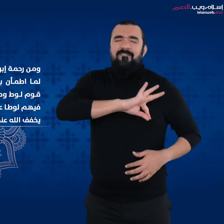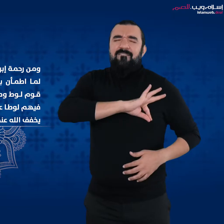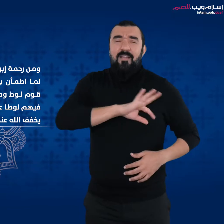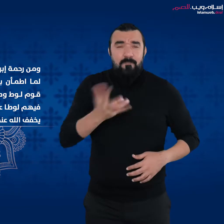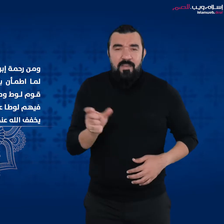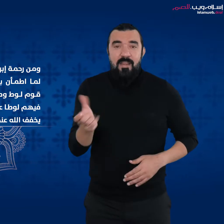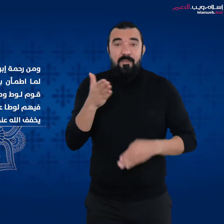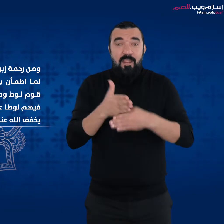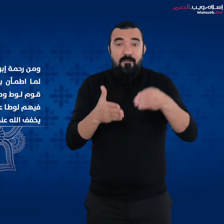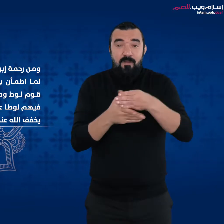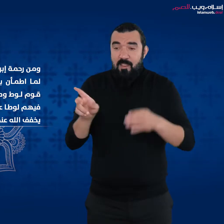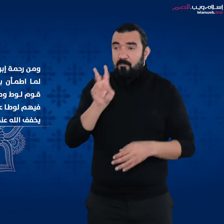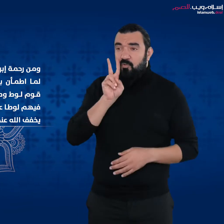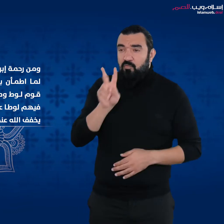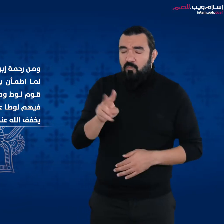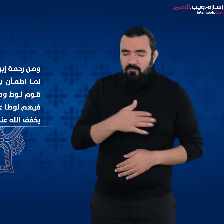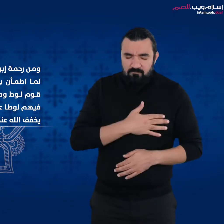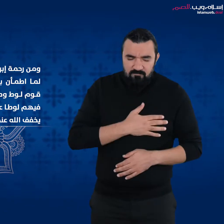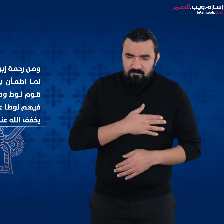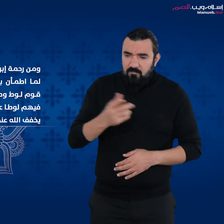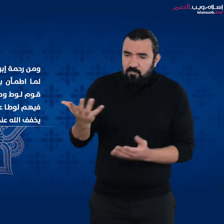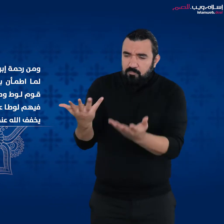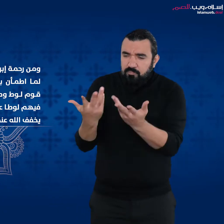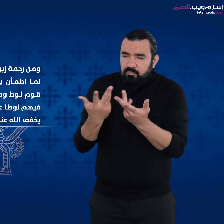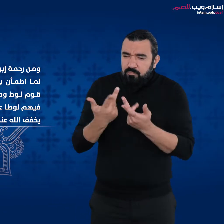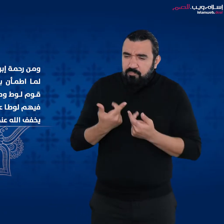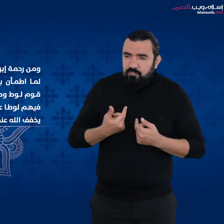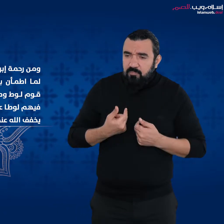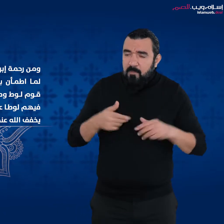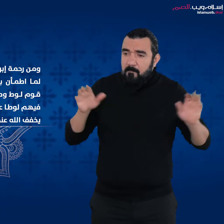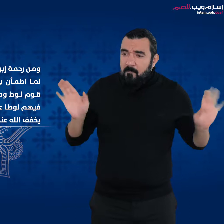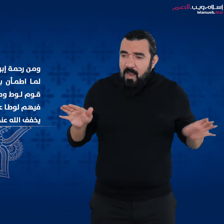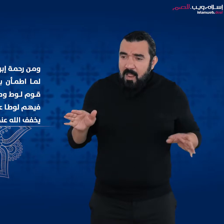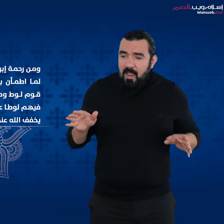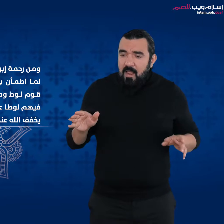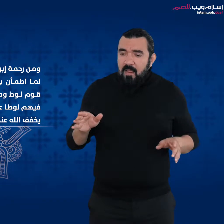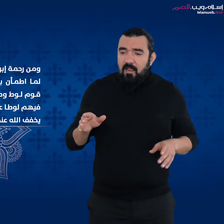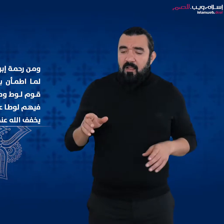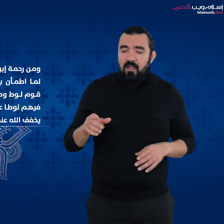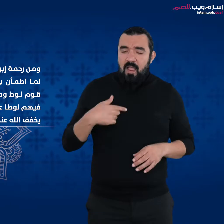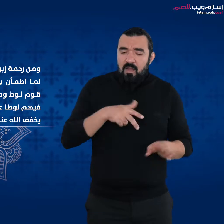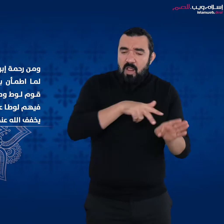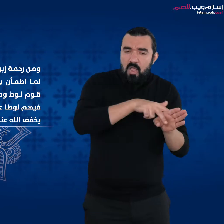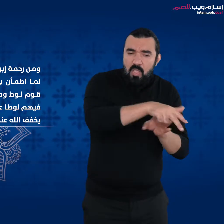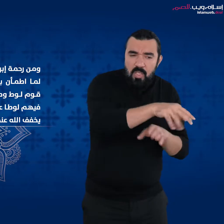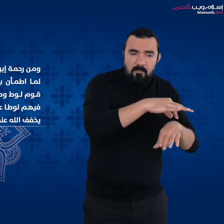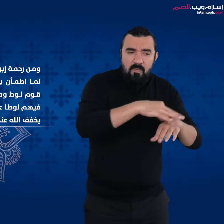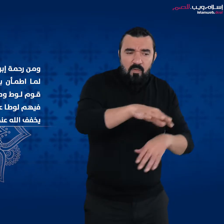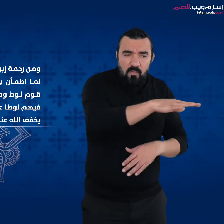قلبه أنه لما اطمأن بالبشرى وذهب عنه الخوف